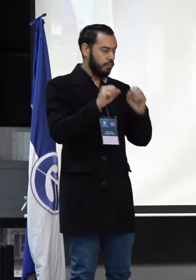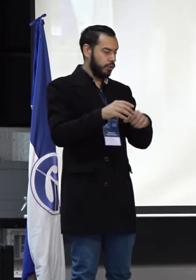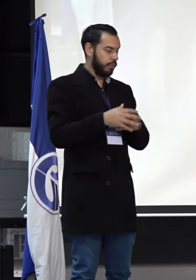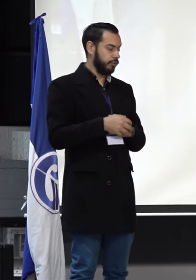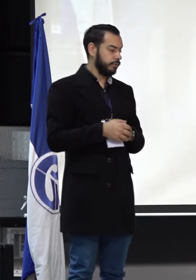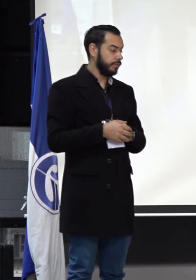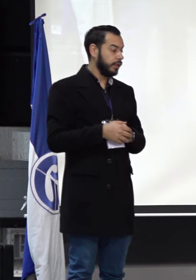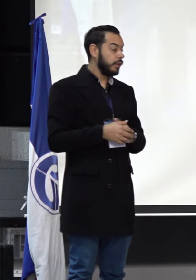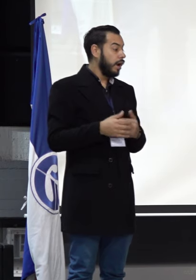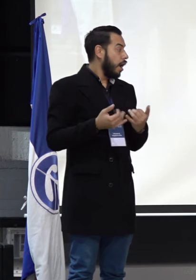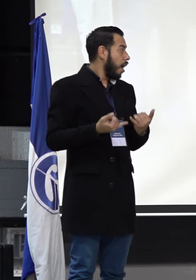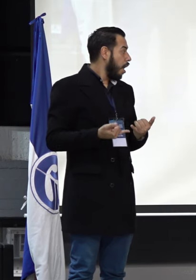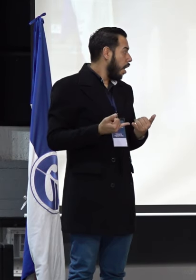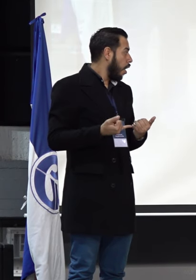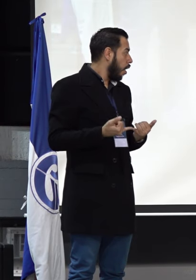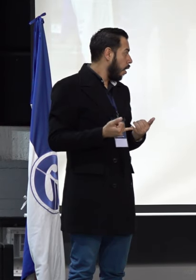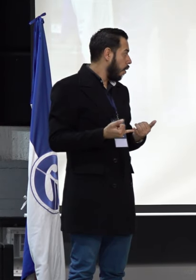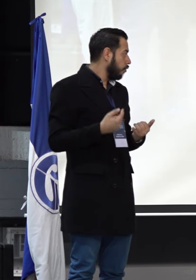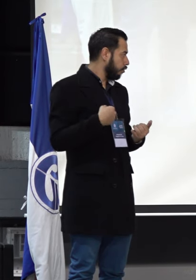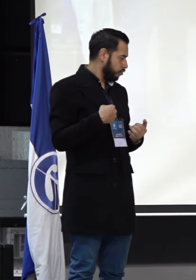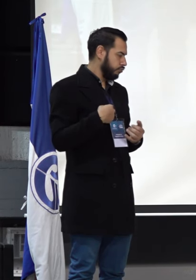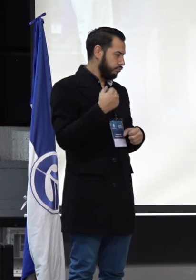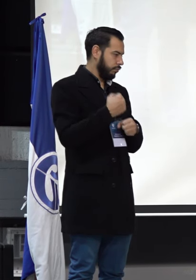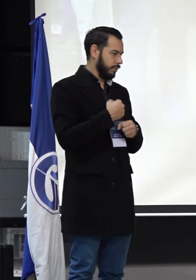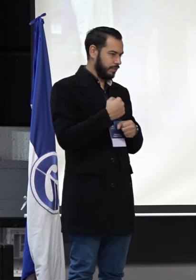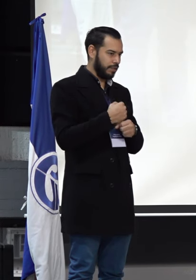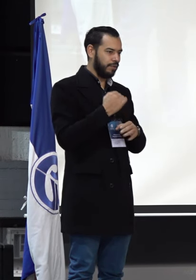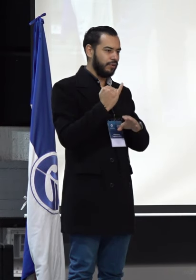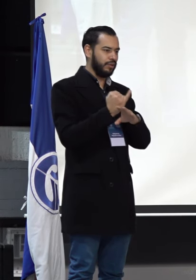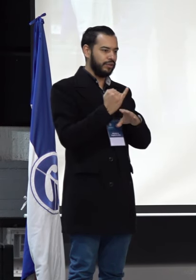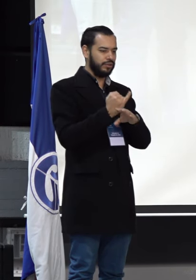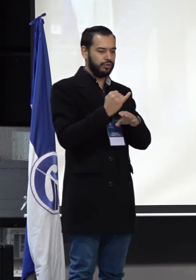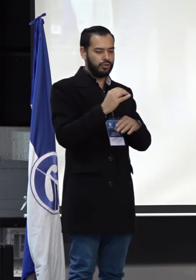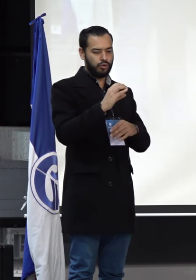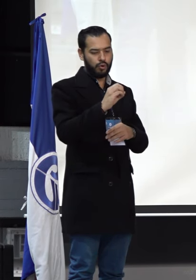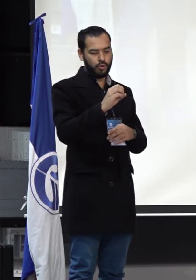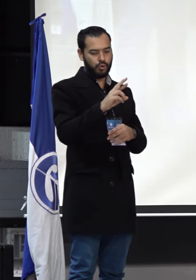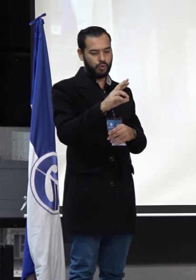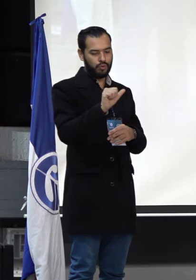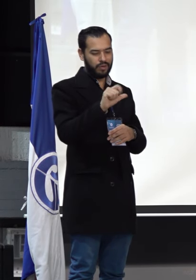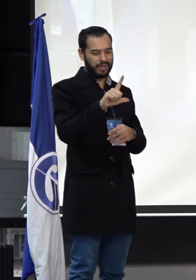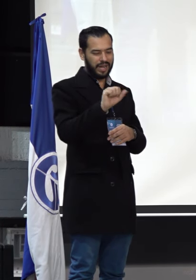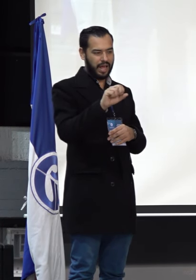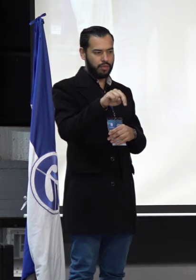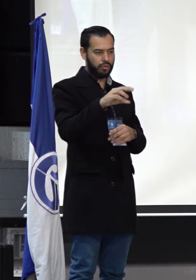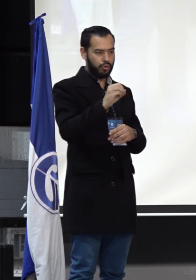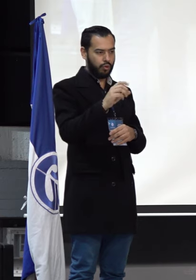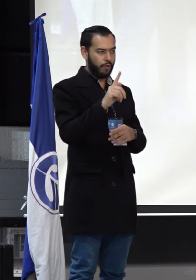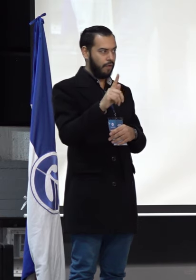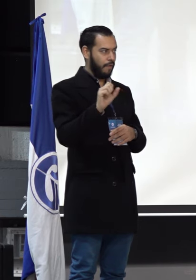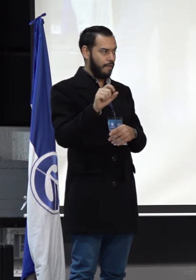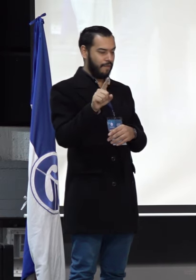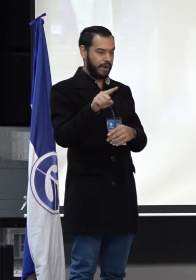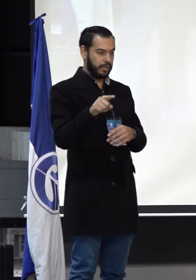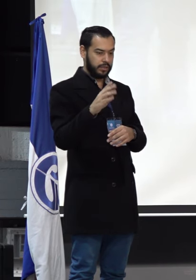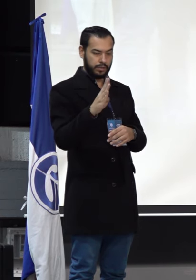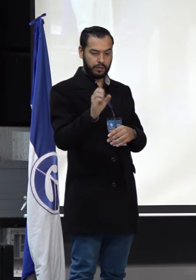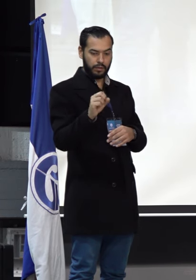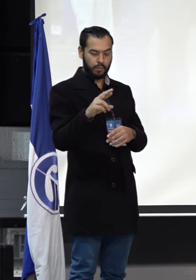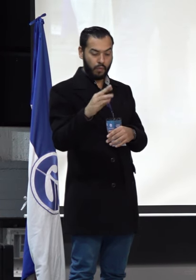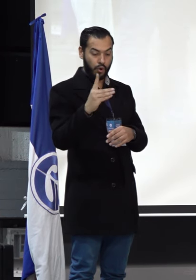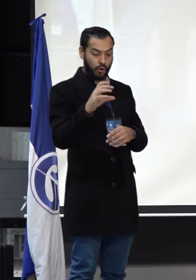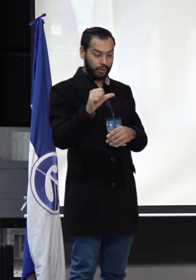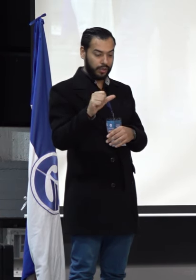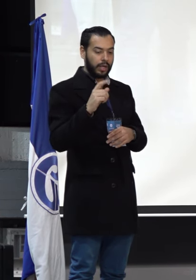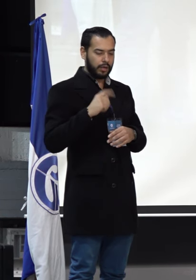pues estoy trabajando en la institución Orlando Fazborda, proponiendo una propuesta